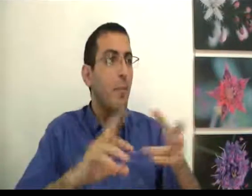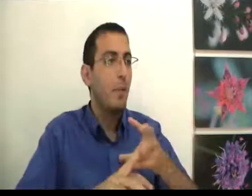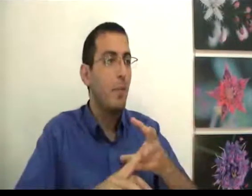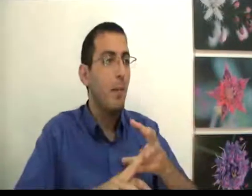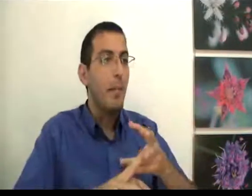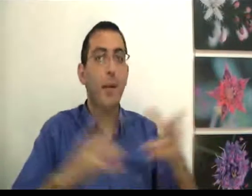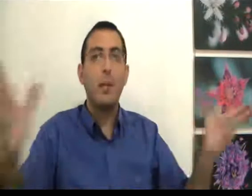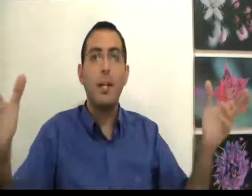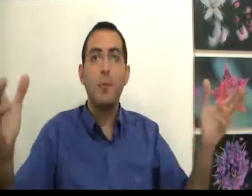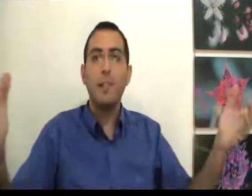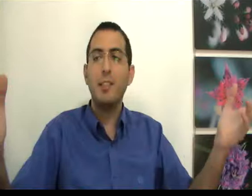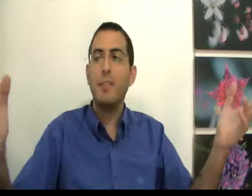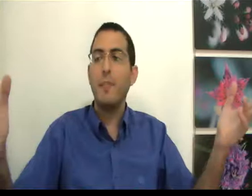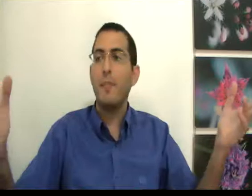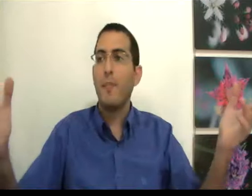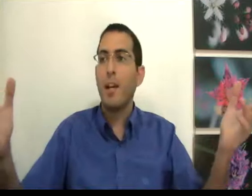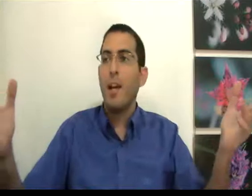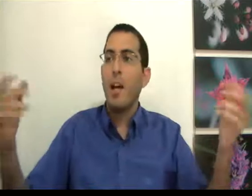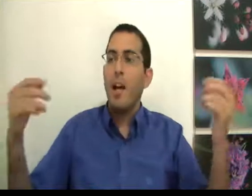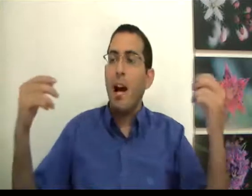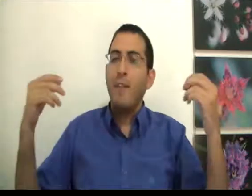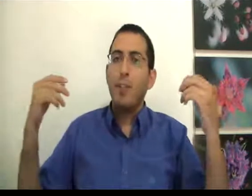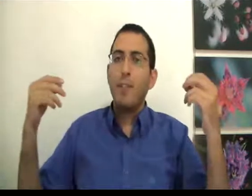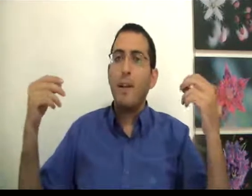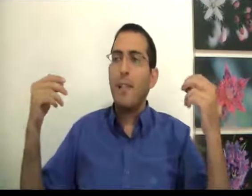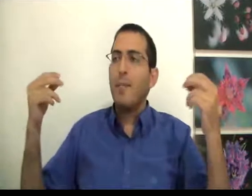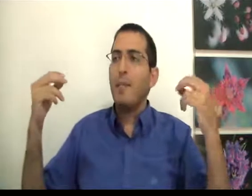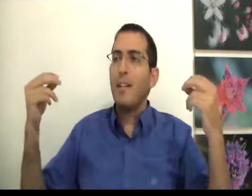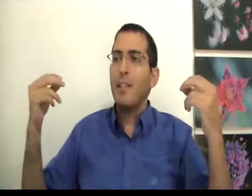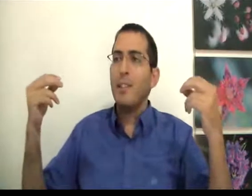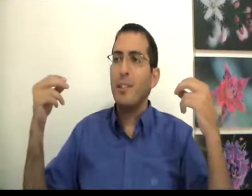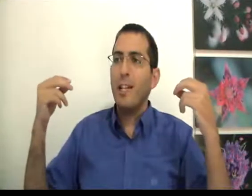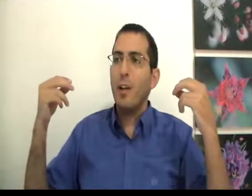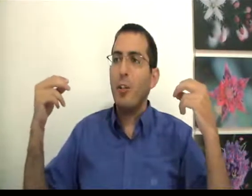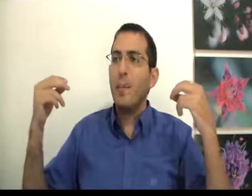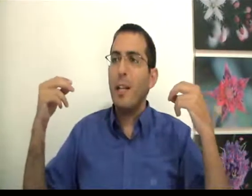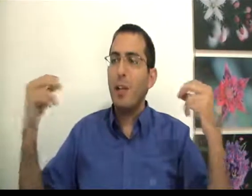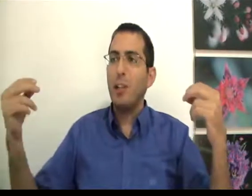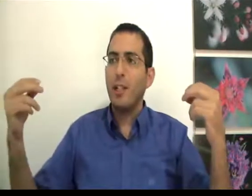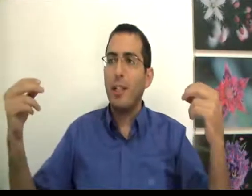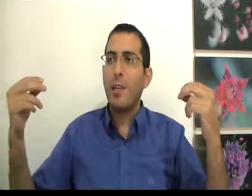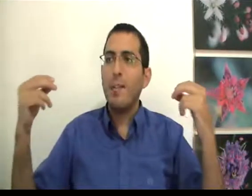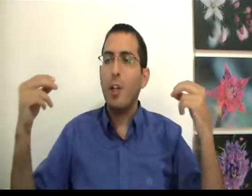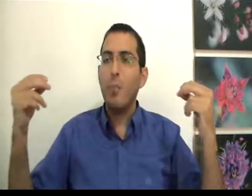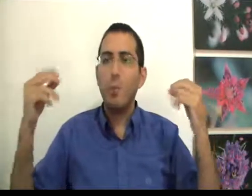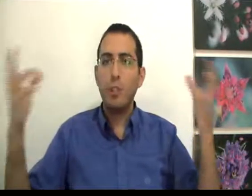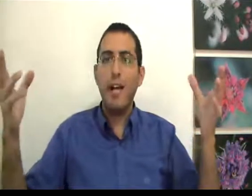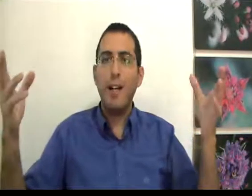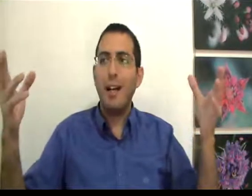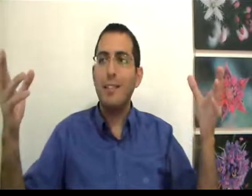הבילויים אם אני הולך למות מה זה שווה? אבל אותו דבר בן אדם גם צריך להבין שזה נכון גם על העושר כי אם אתה לא מאושר אז